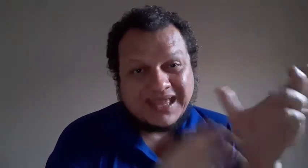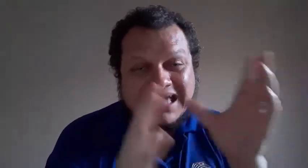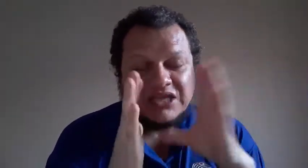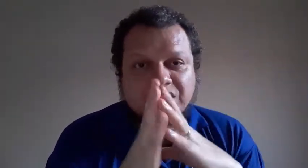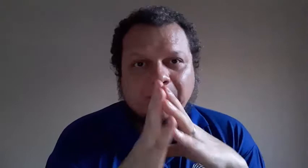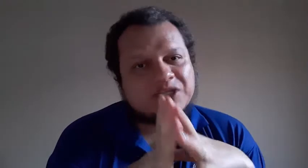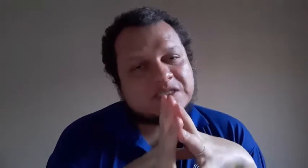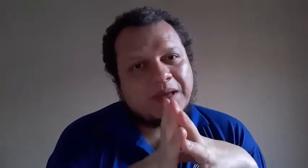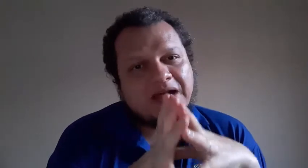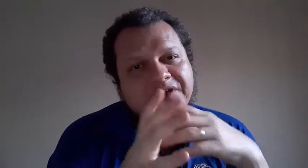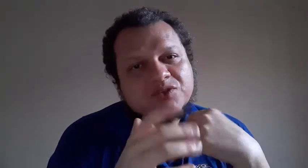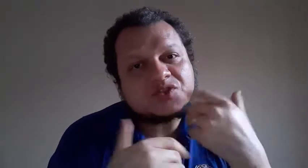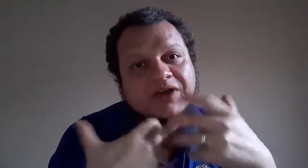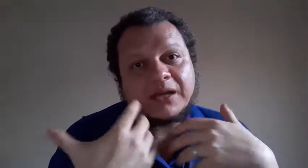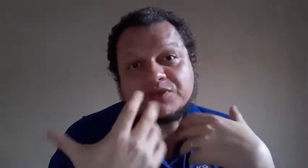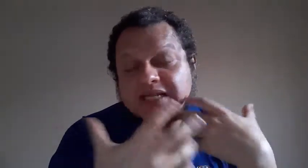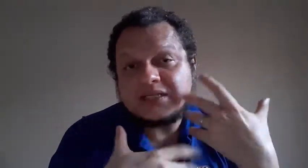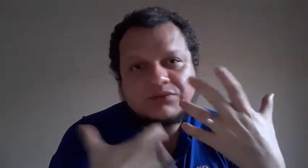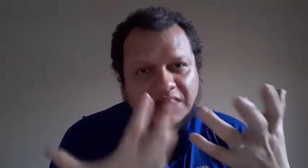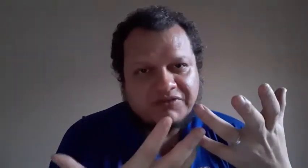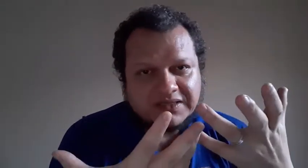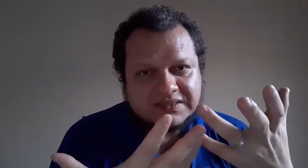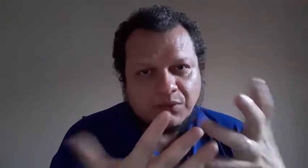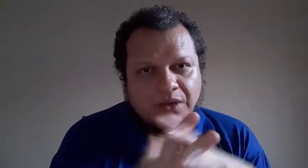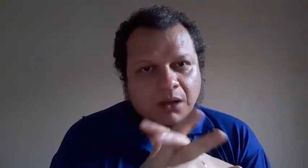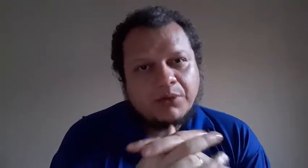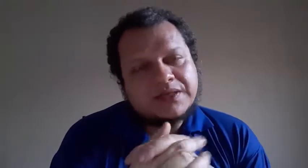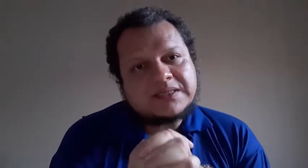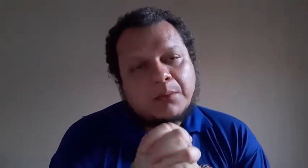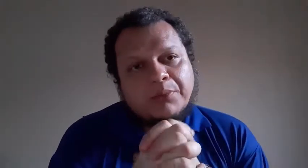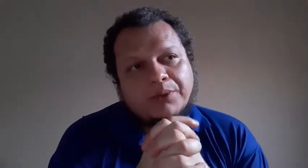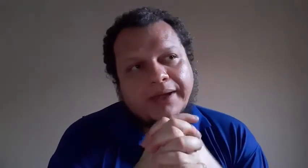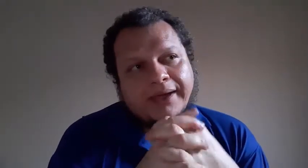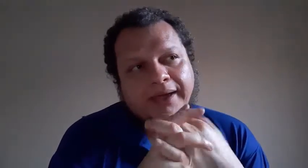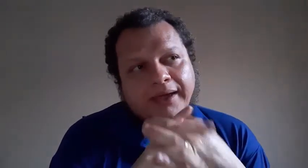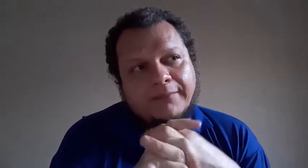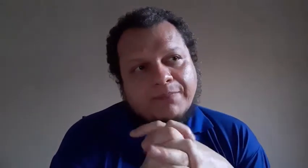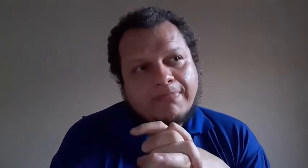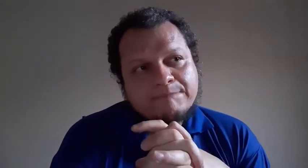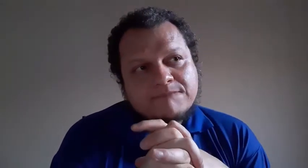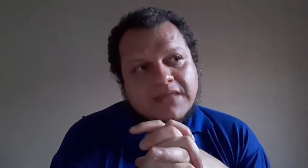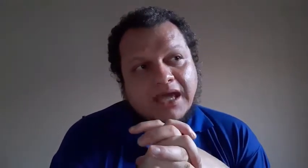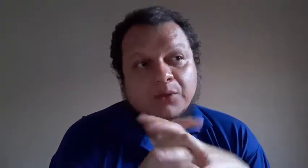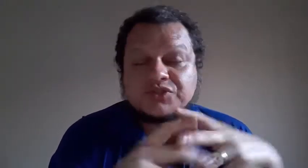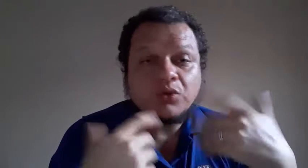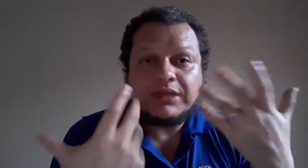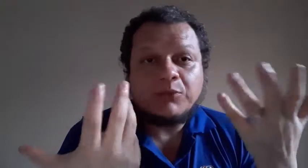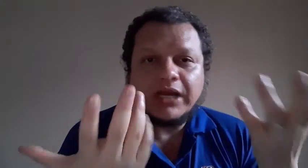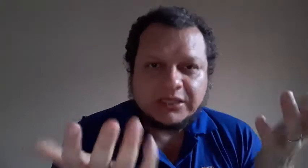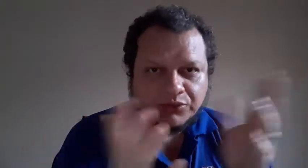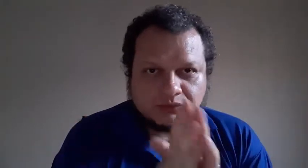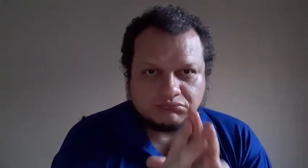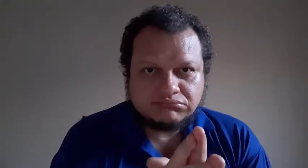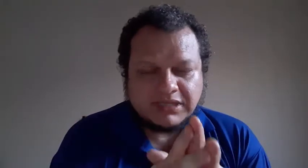E, geralmente, as palavras, os verbos, eles não têm flexão. Por exemplo, é... Eu estou namorando, tá?